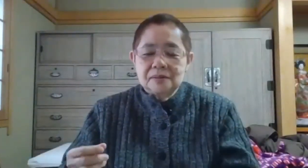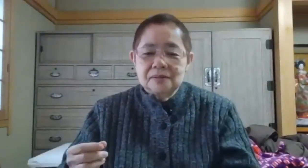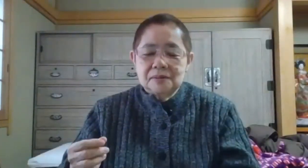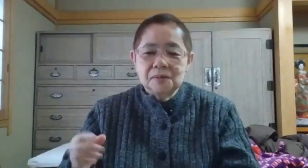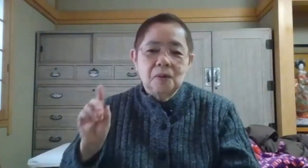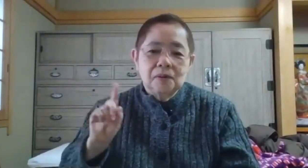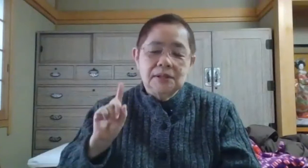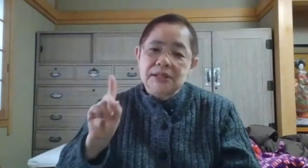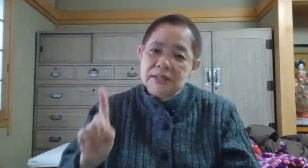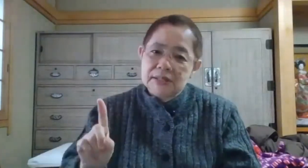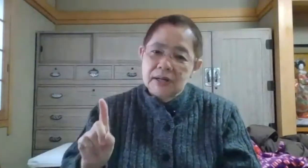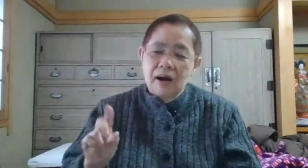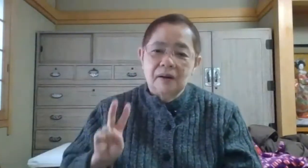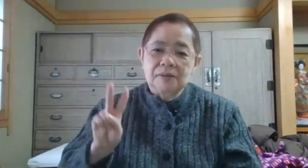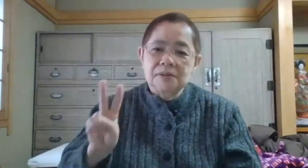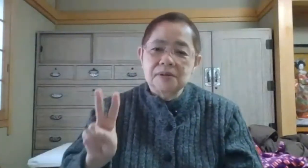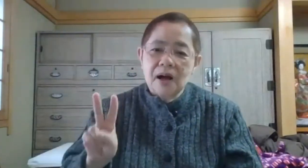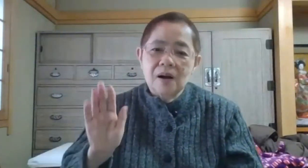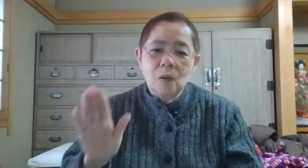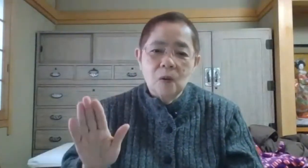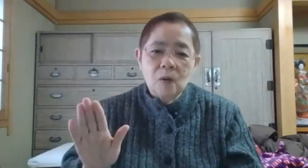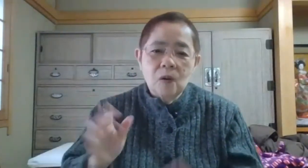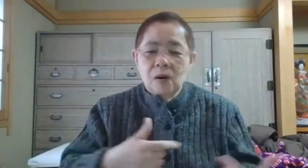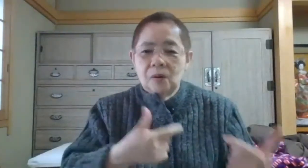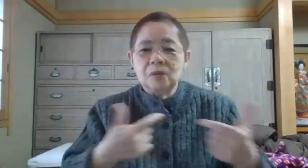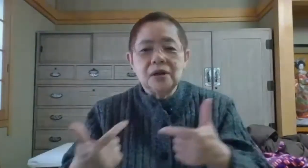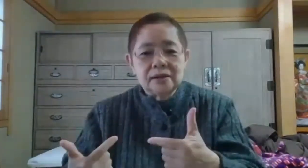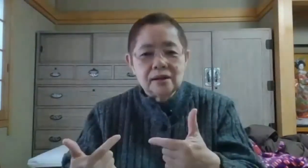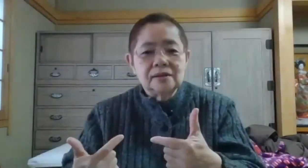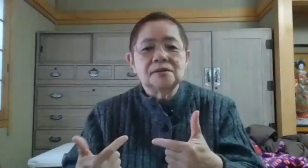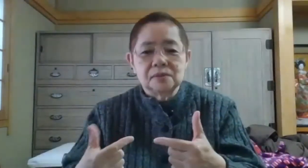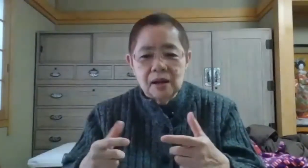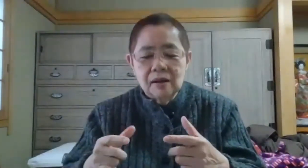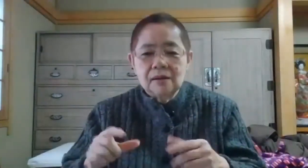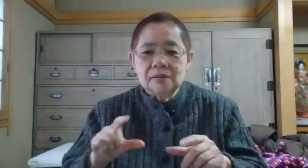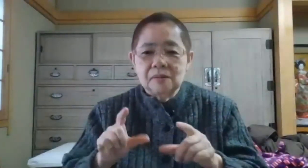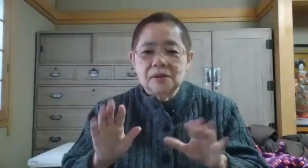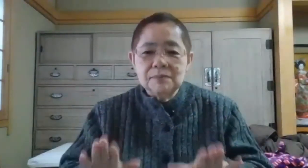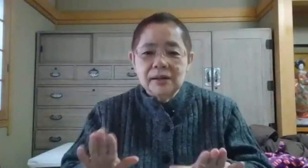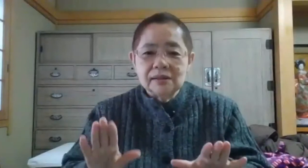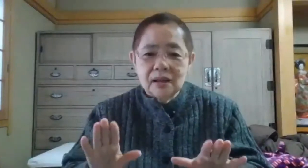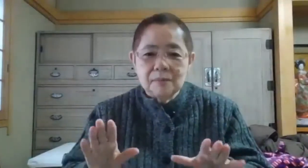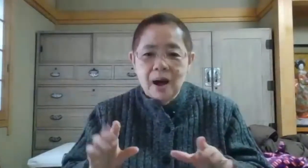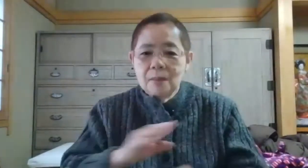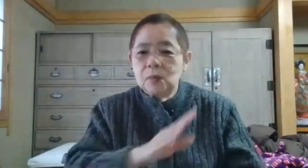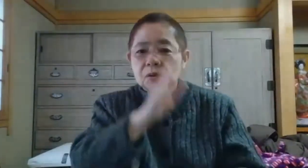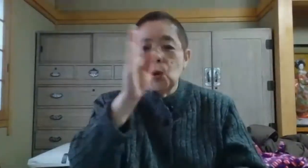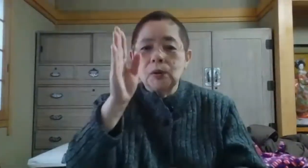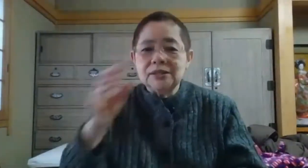その1日か2日後遅れてですよねあの今だったらばもう当日